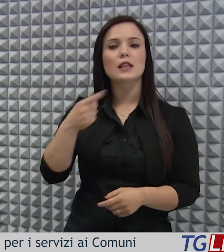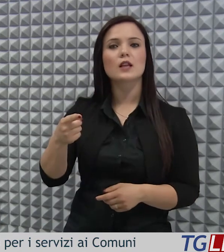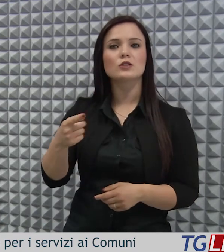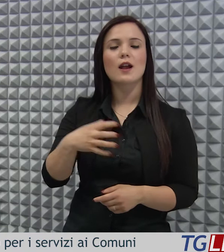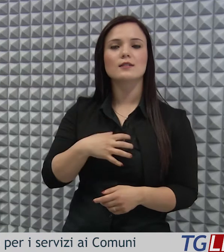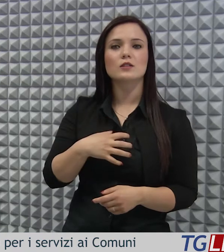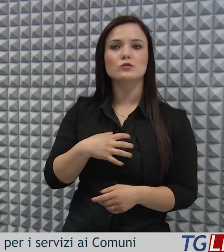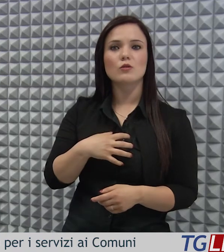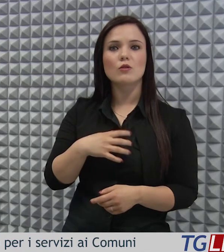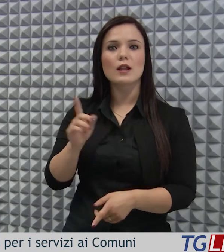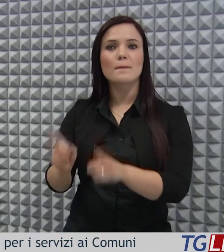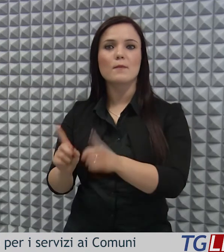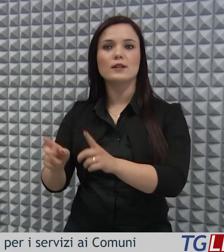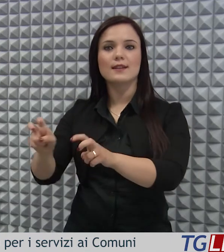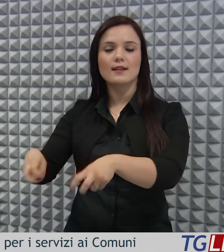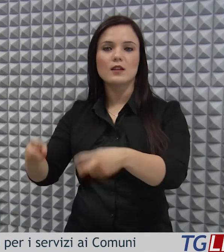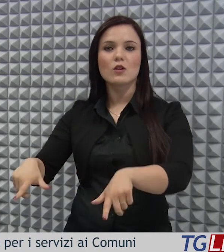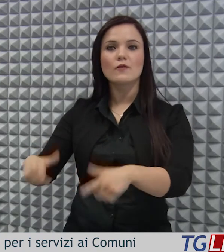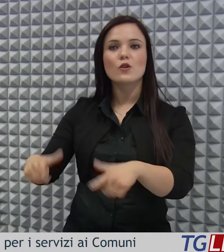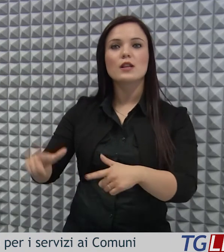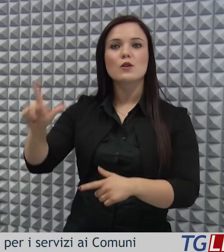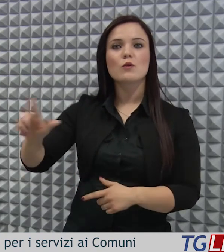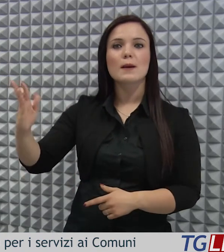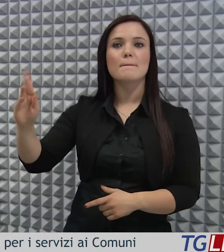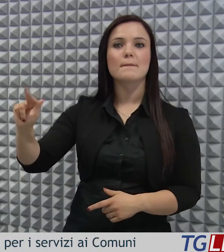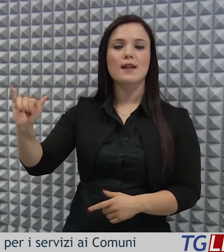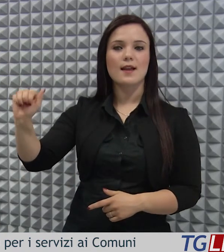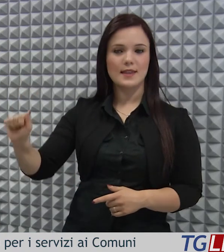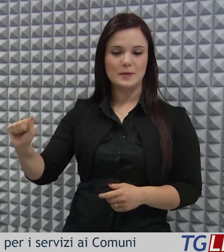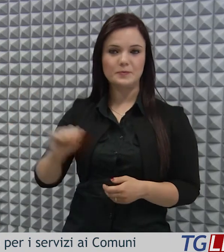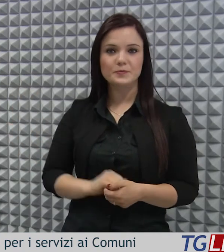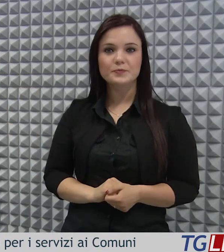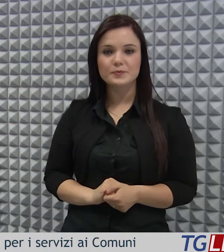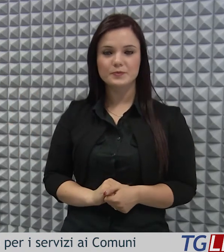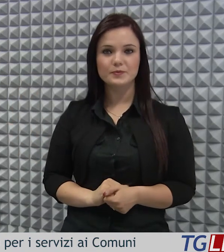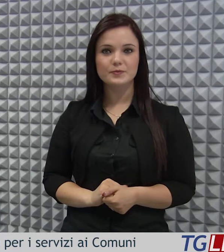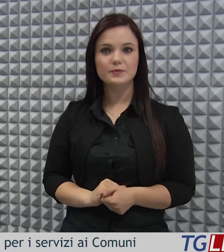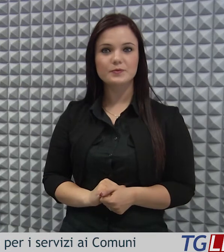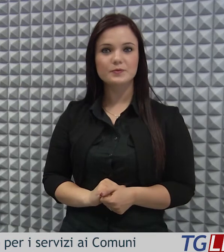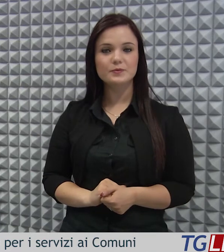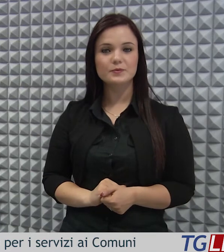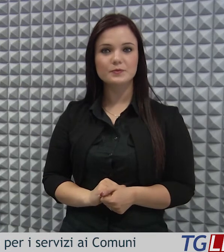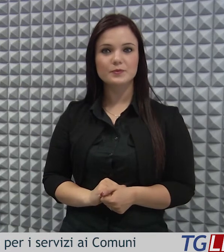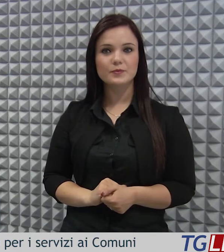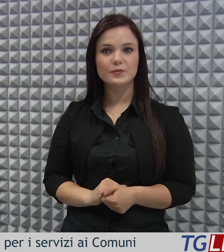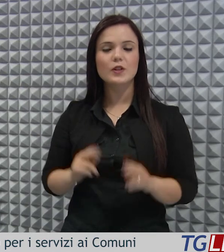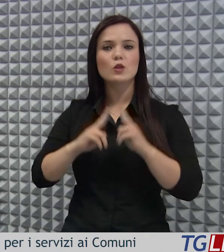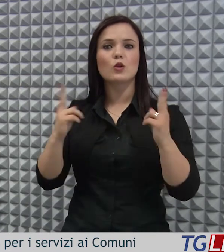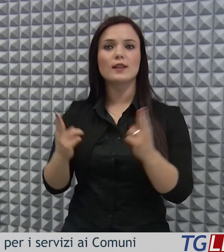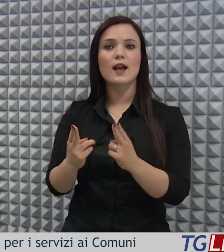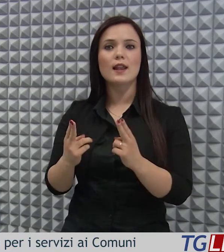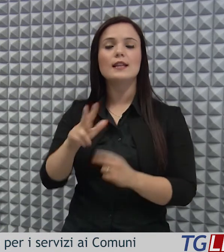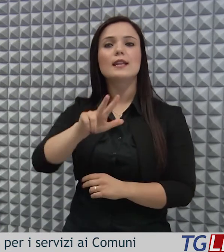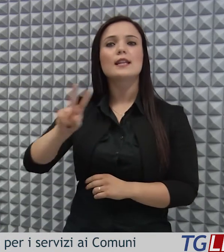dichiara l'assessore alle politiche agricole e forestali Luca Braia. Un